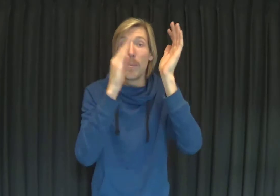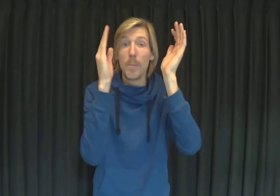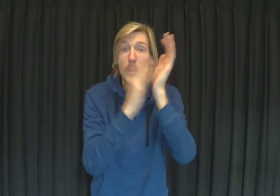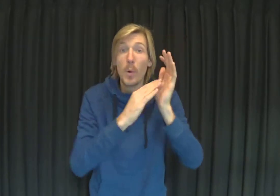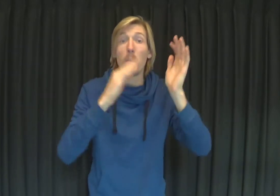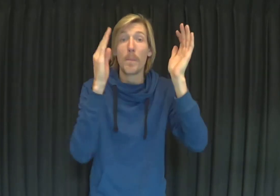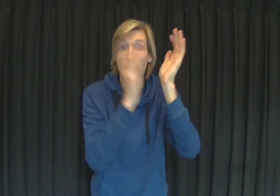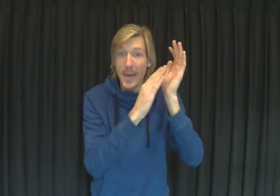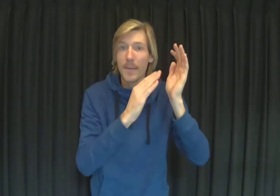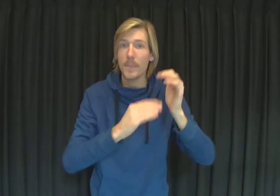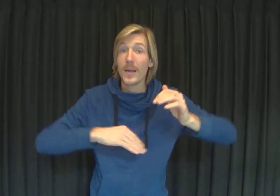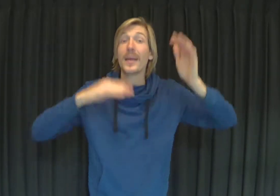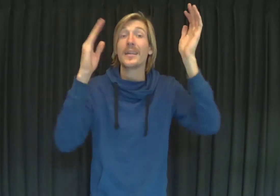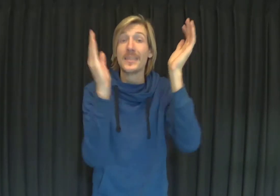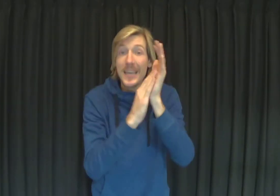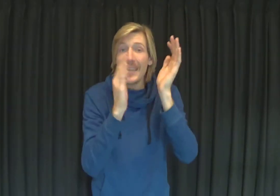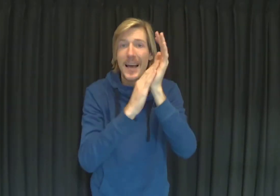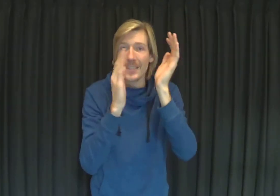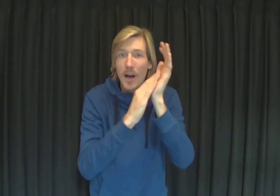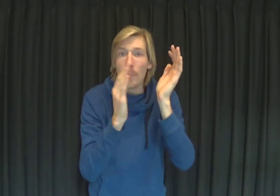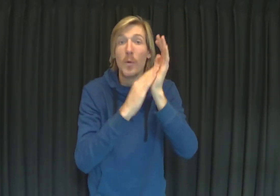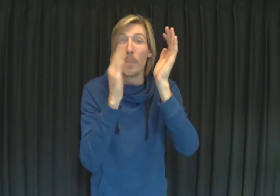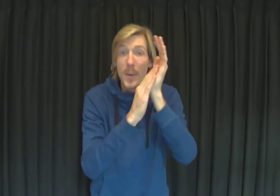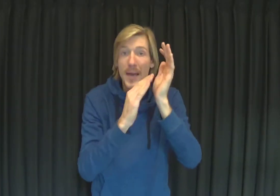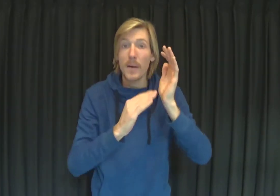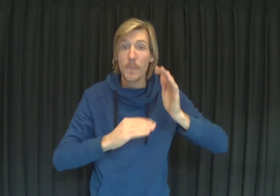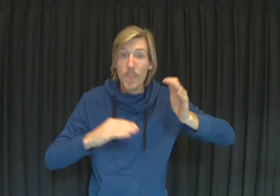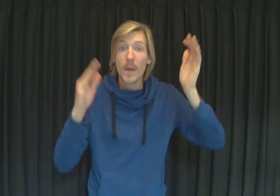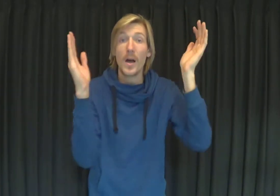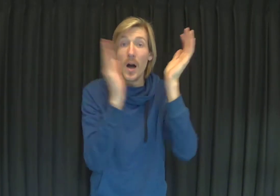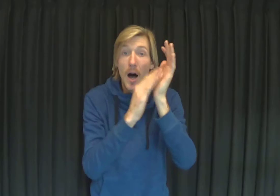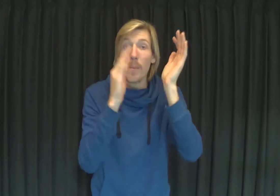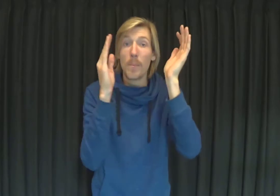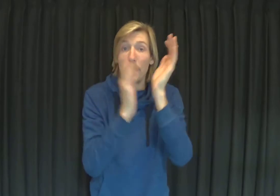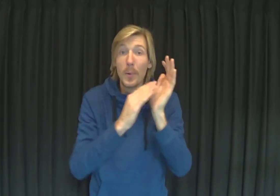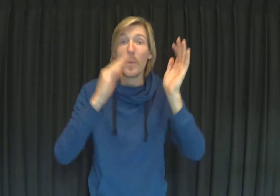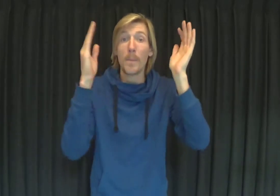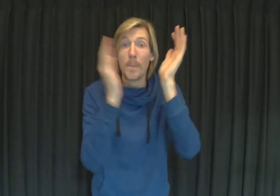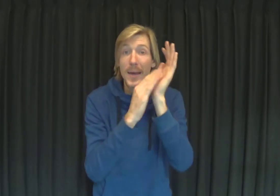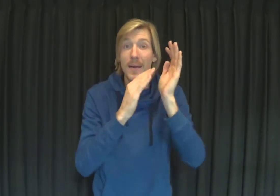Appel, peer, sinaasappel. Peer, appel, peer,